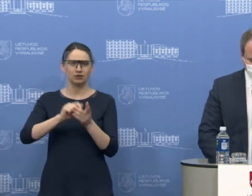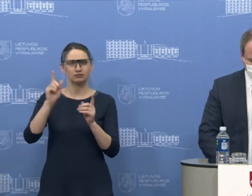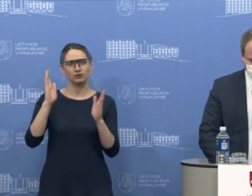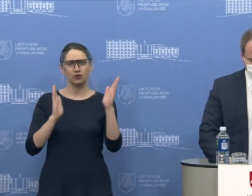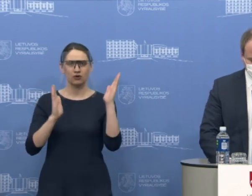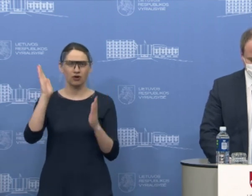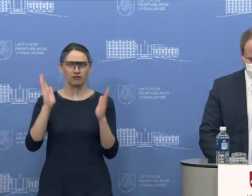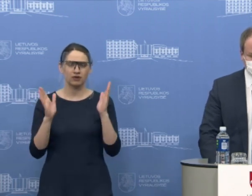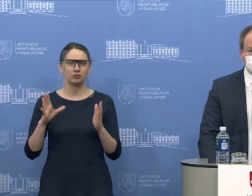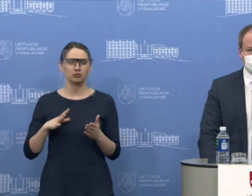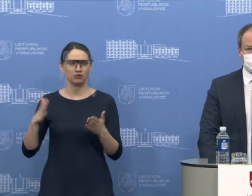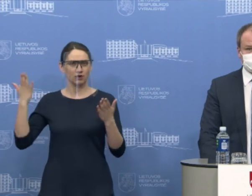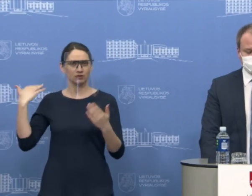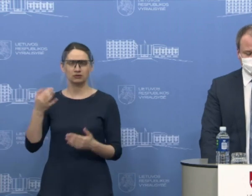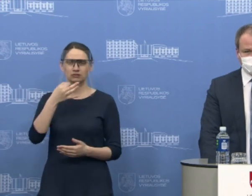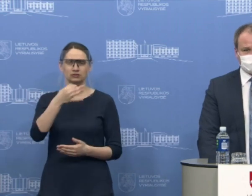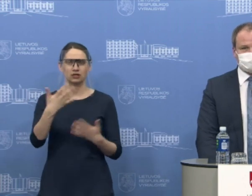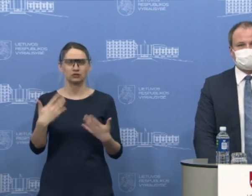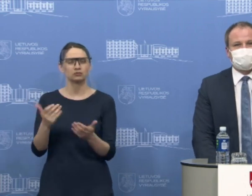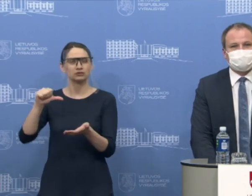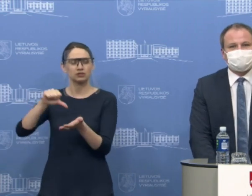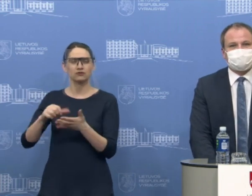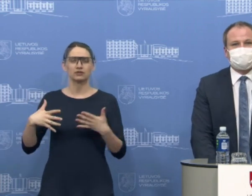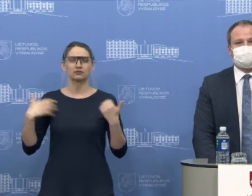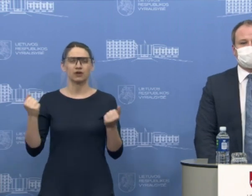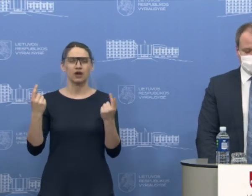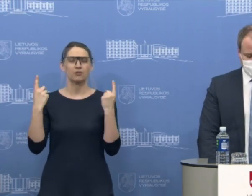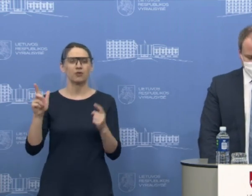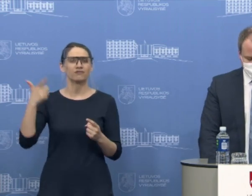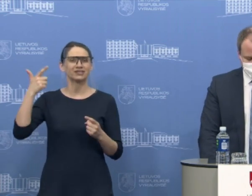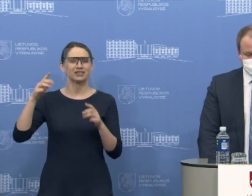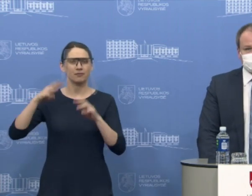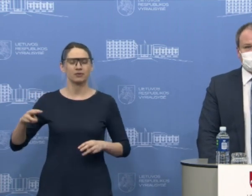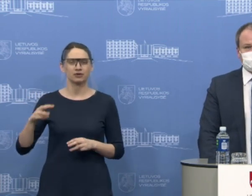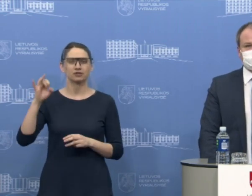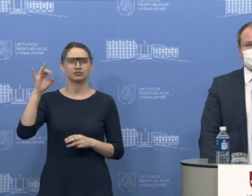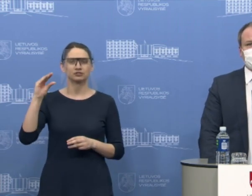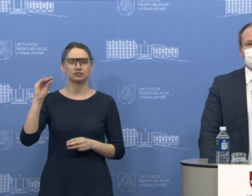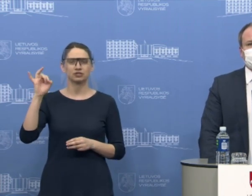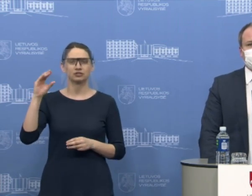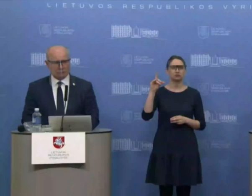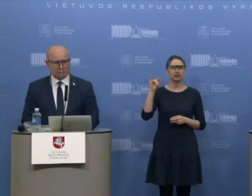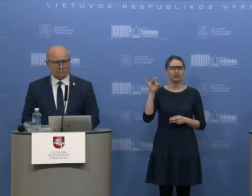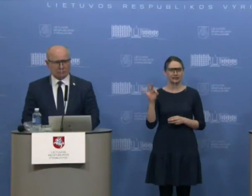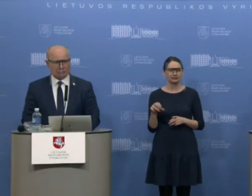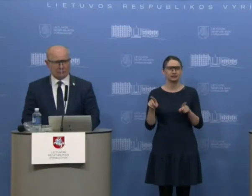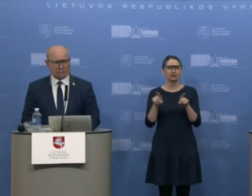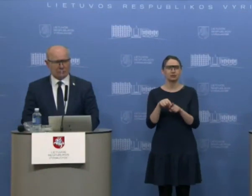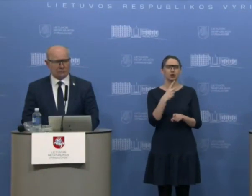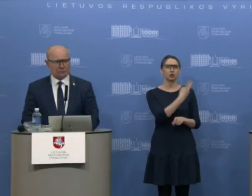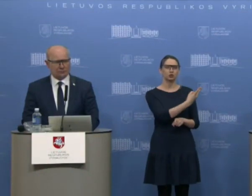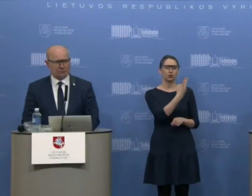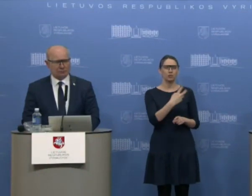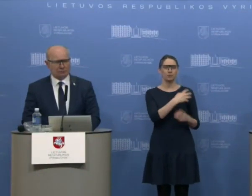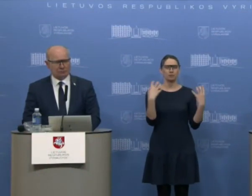Kaip jau buvo anonsuoto, šiandien su mumis yra sveikatos apsaugos viceministras Algirdas Šešelgis. Taip pat du merai,